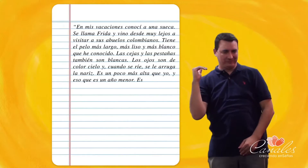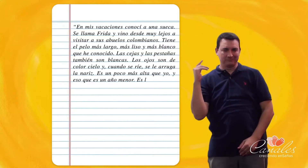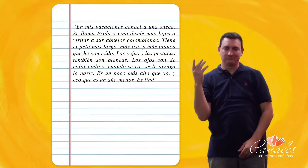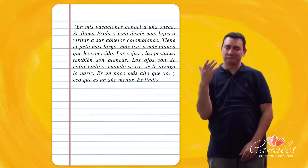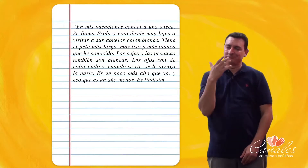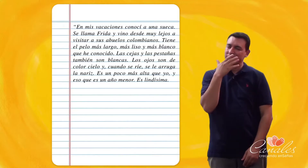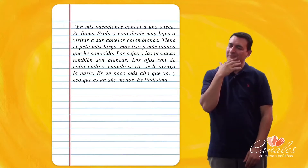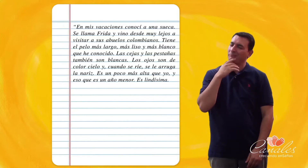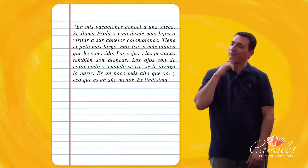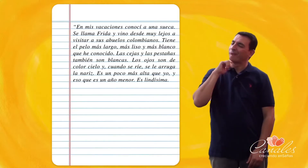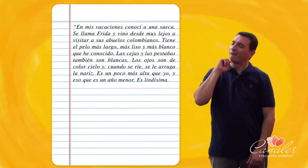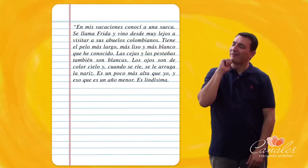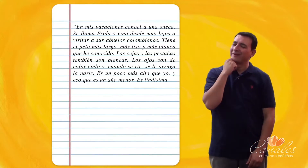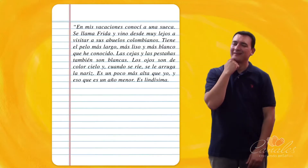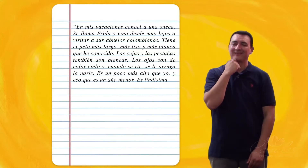Es lindísima